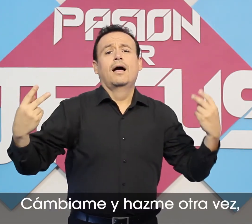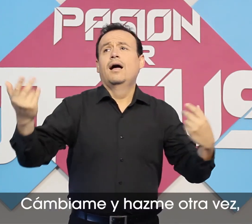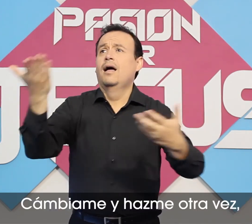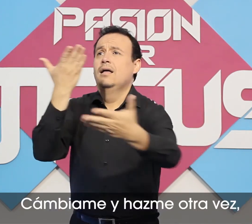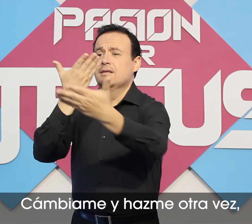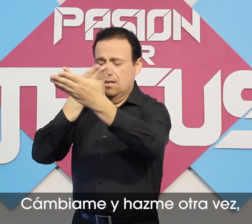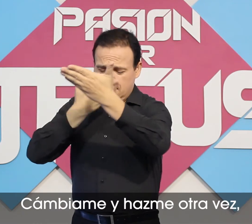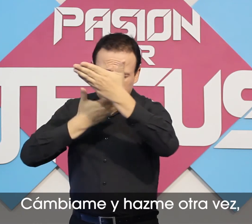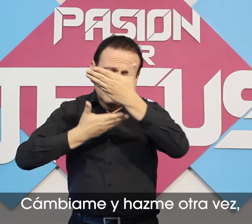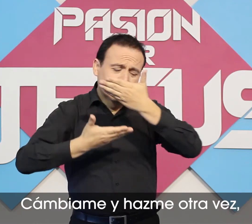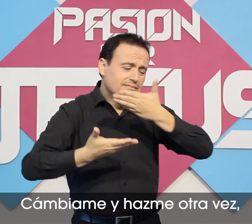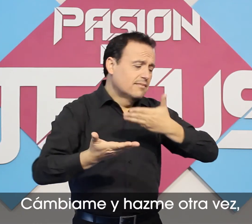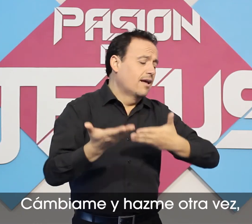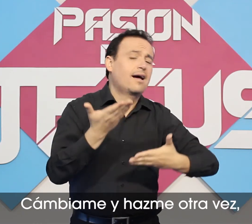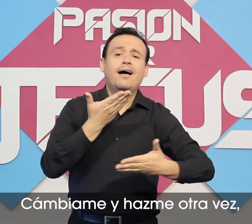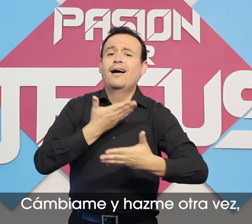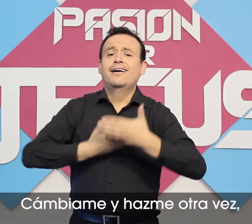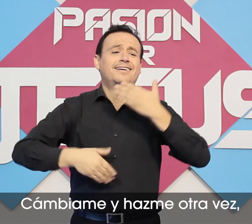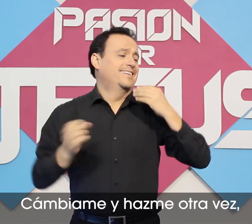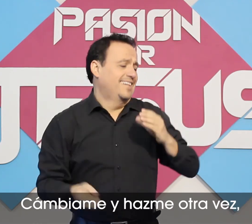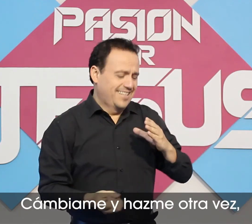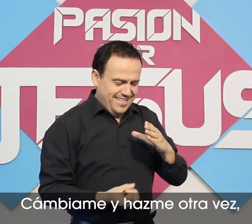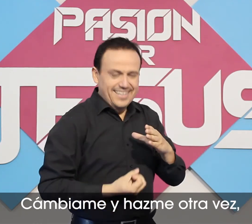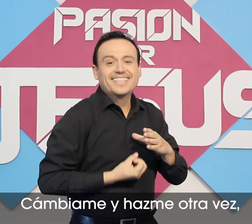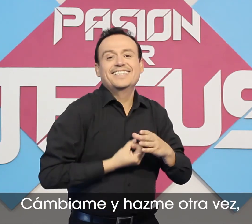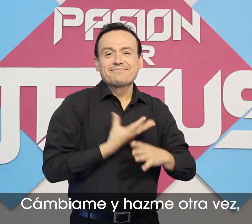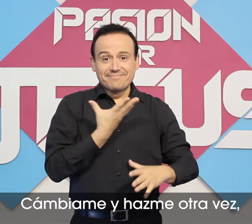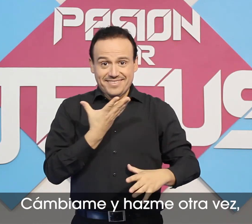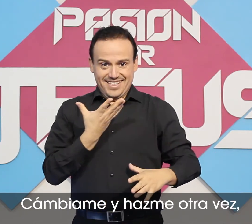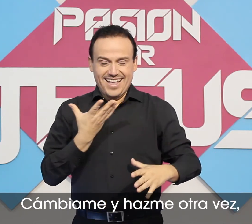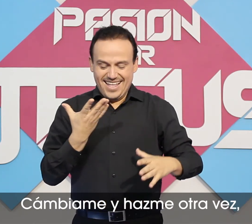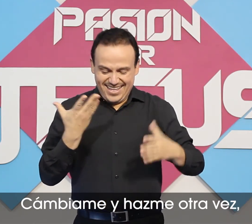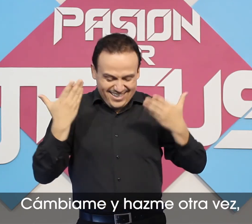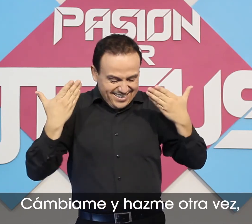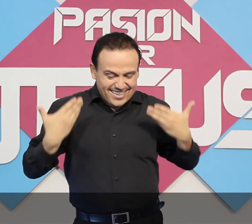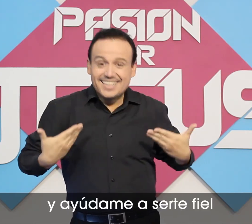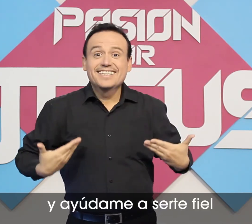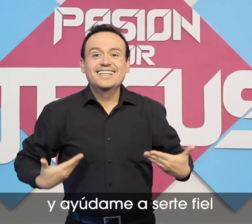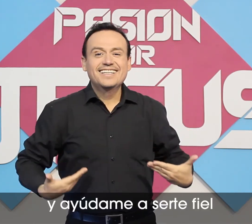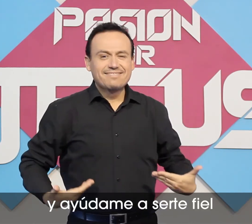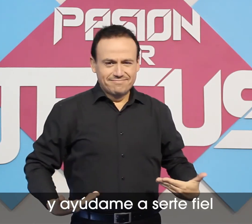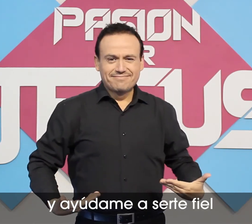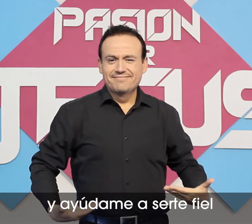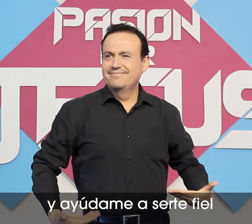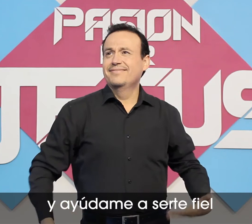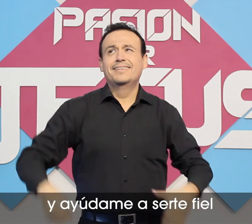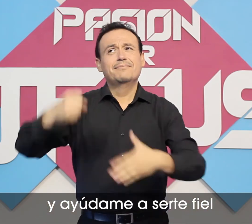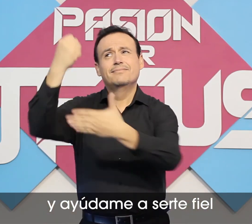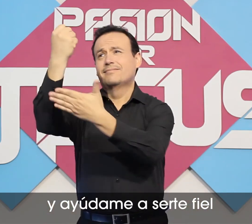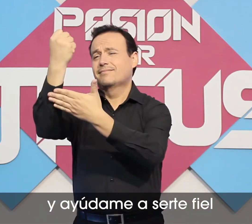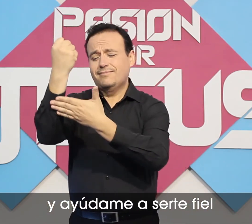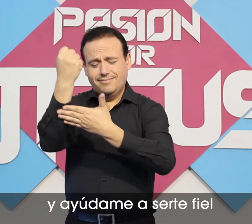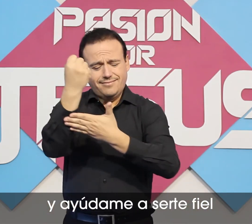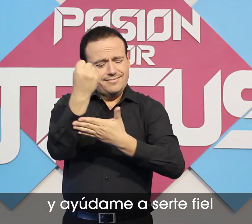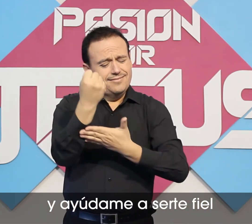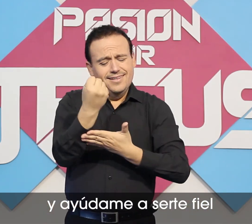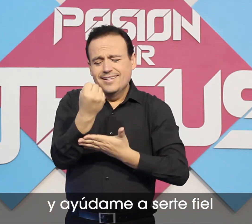Cámbiame y hazme otra vez Y ayúdame a